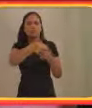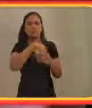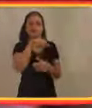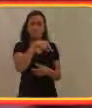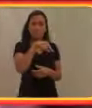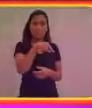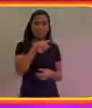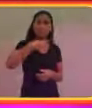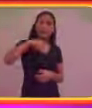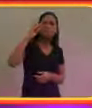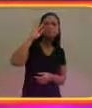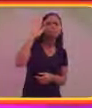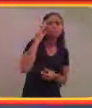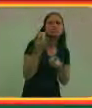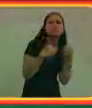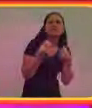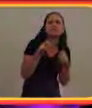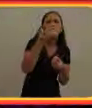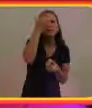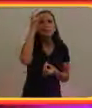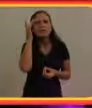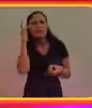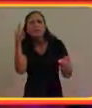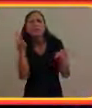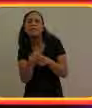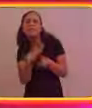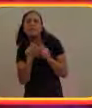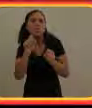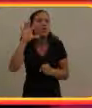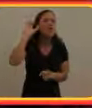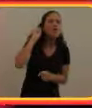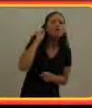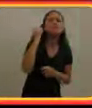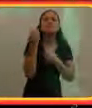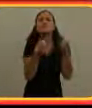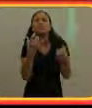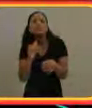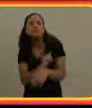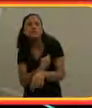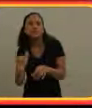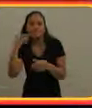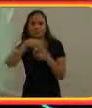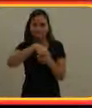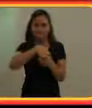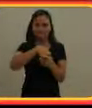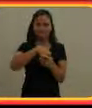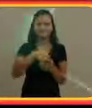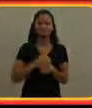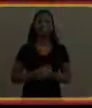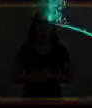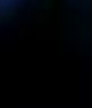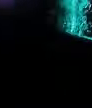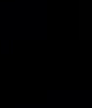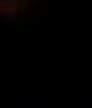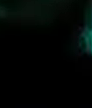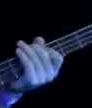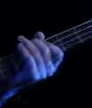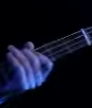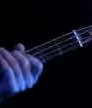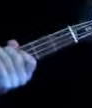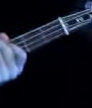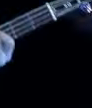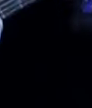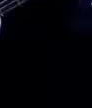para essas pessoas. E é lógico que as pessoas que estão lá também podem ouvir a música soando